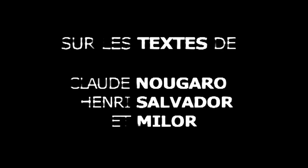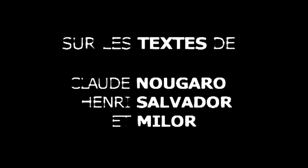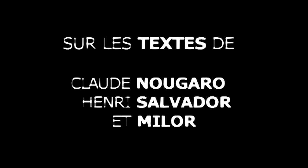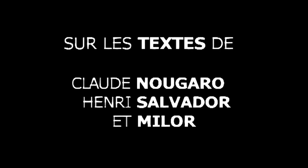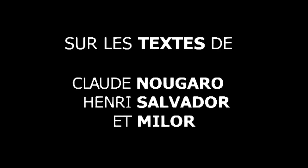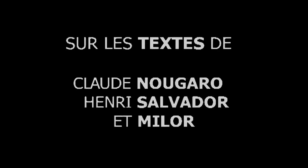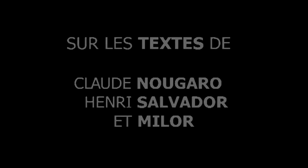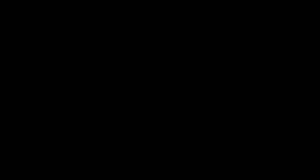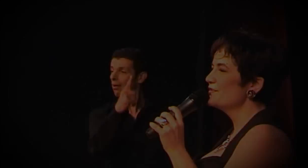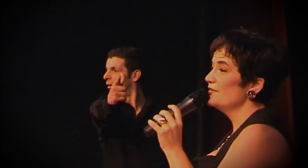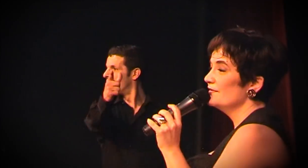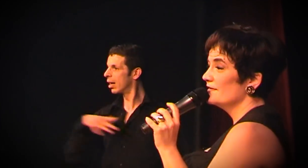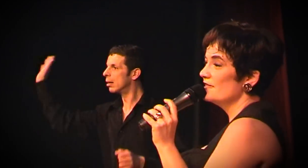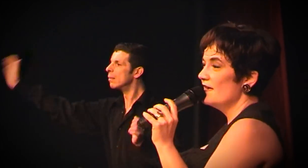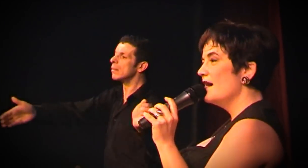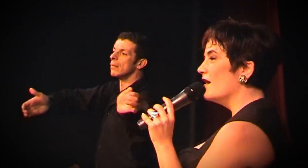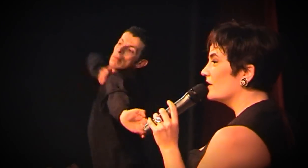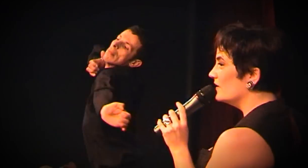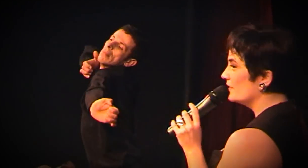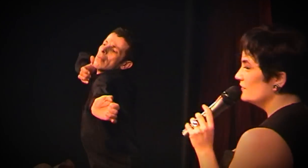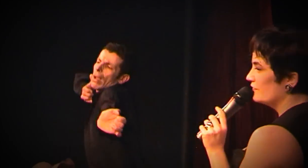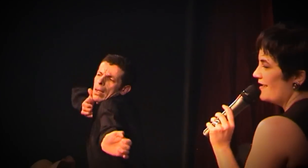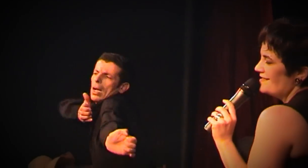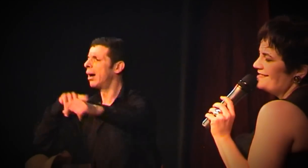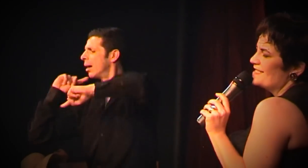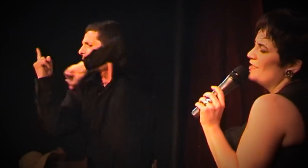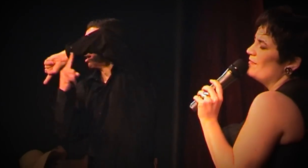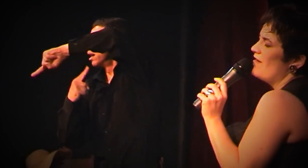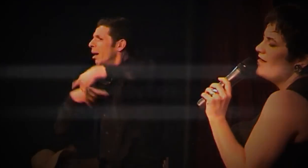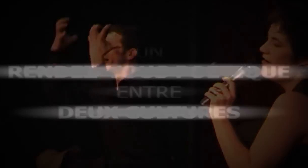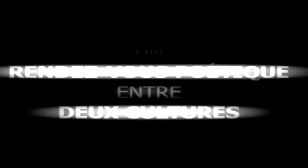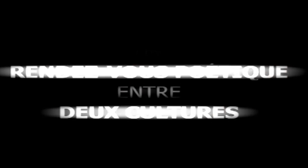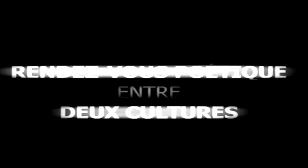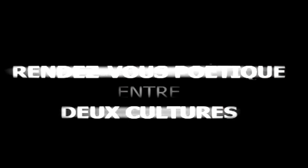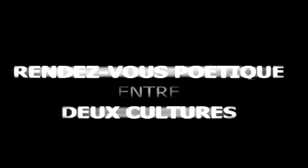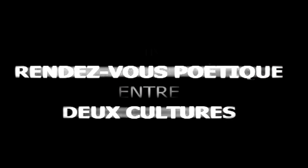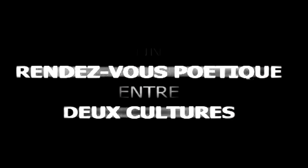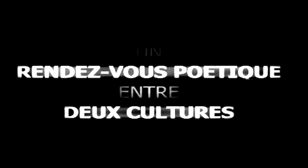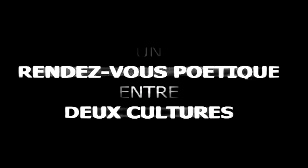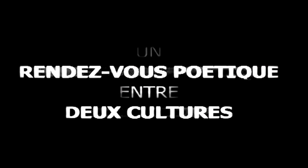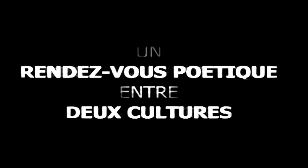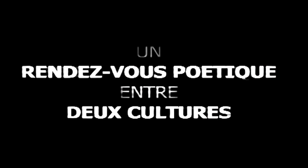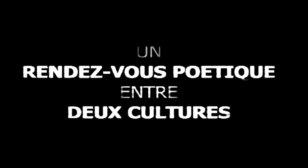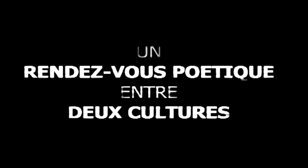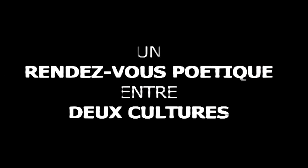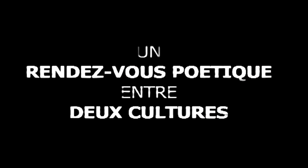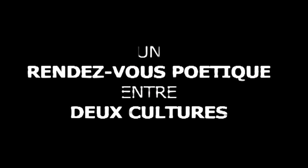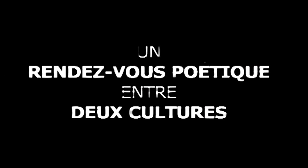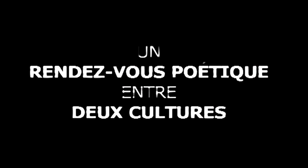Je veux encore une fois seulement Un tour de ma